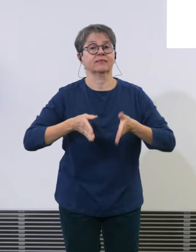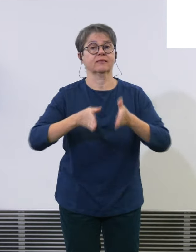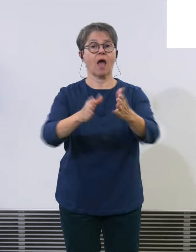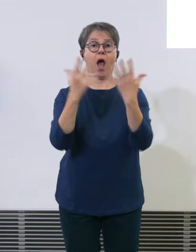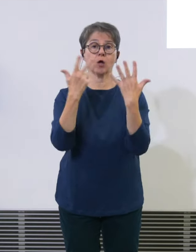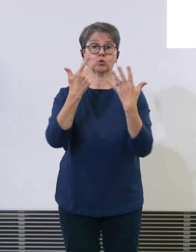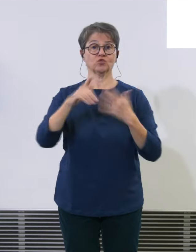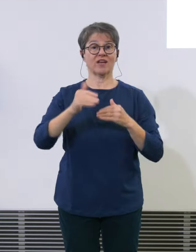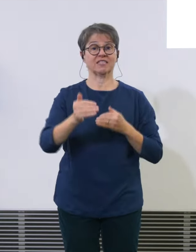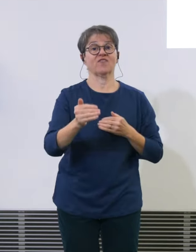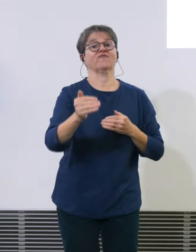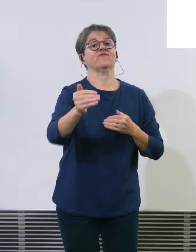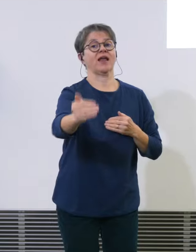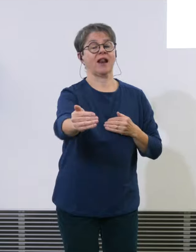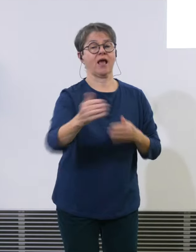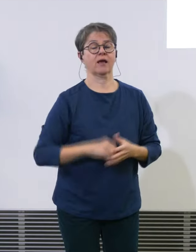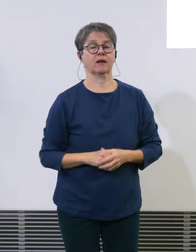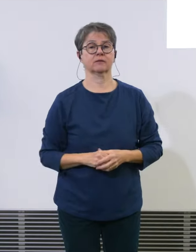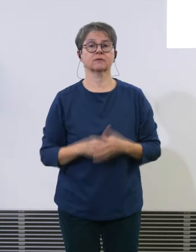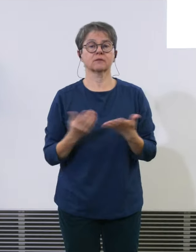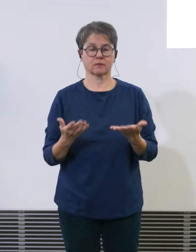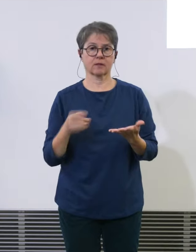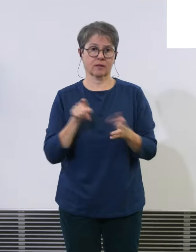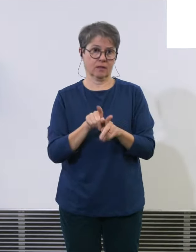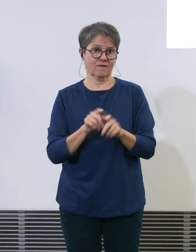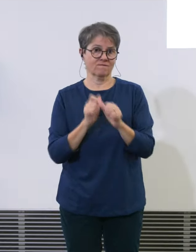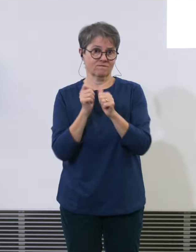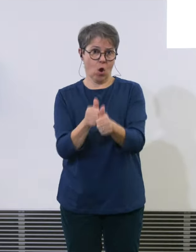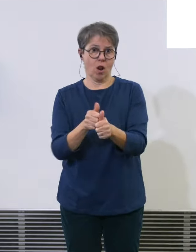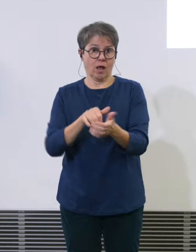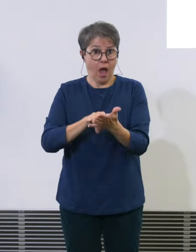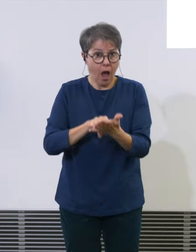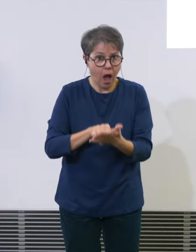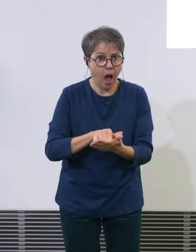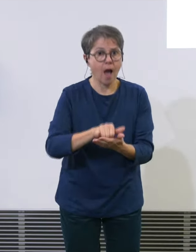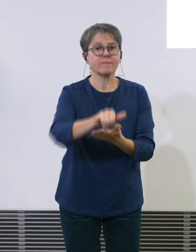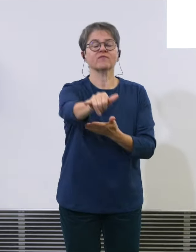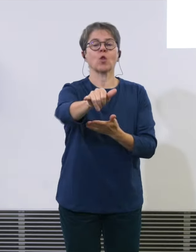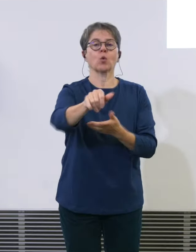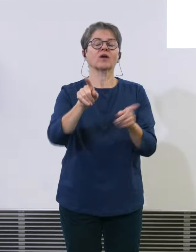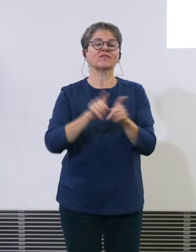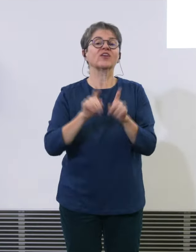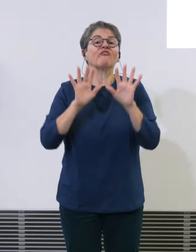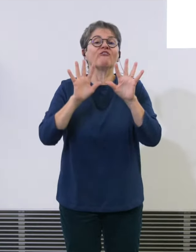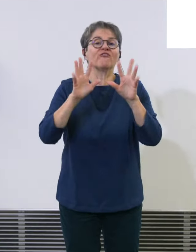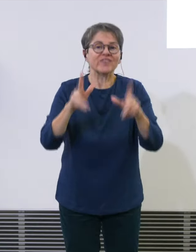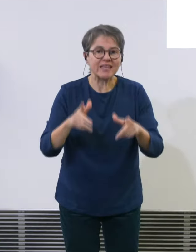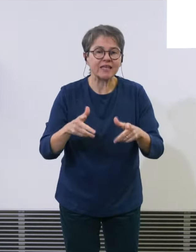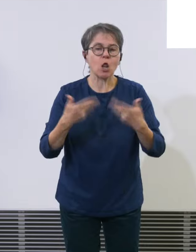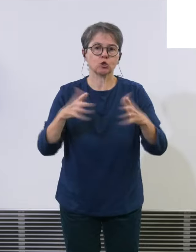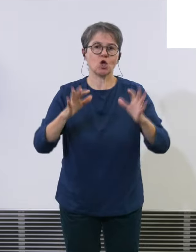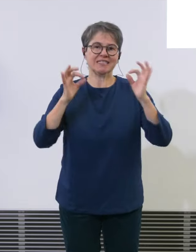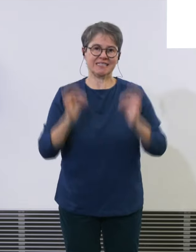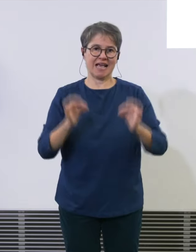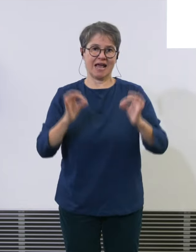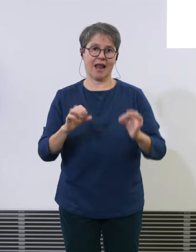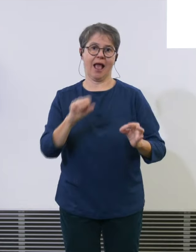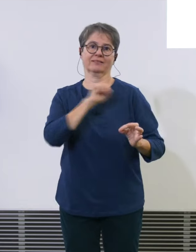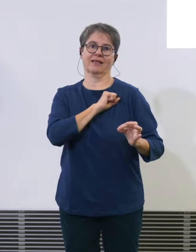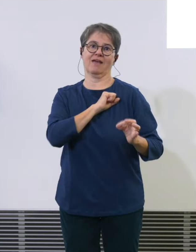28 haben wir beim Abflug schon ziemlich viel an Sicherheitsmargen gewonnen. Und das gleiche gilt auch für